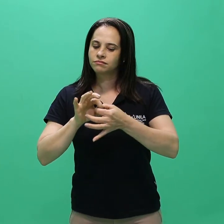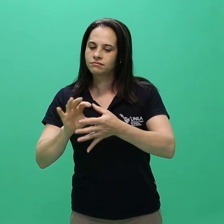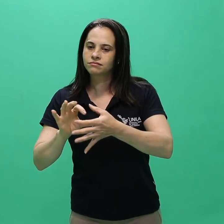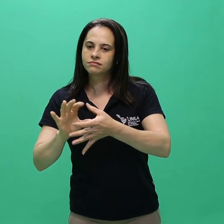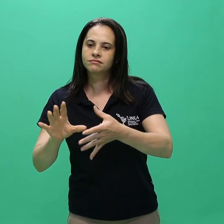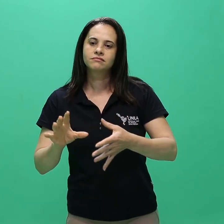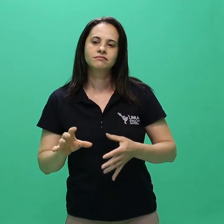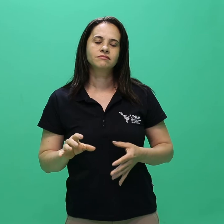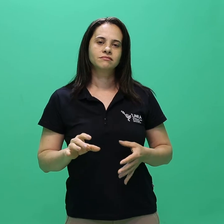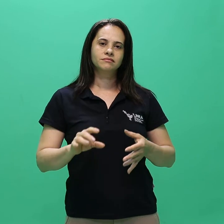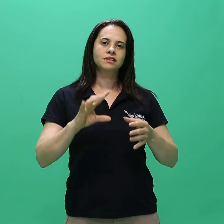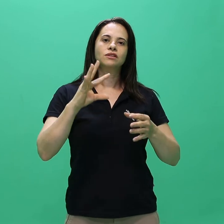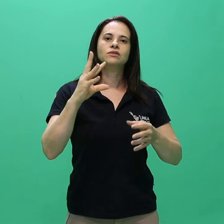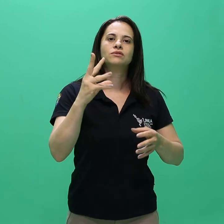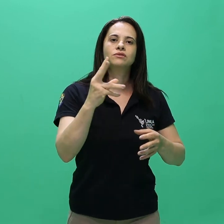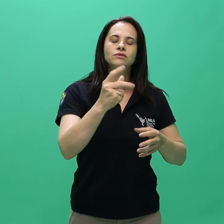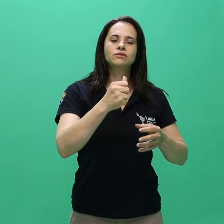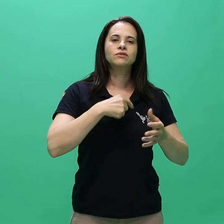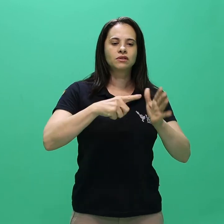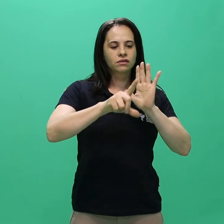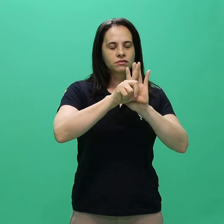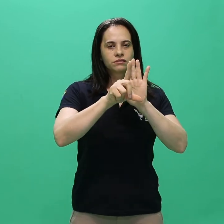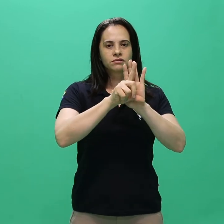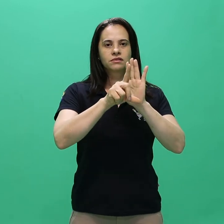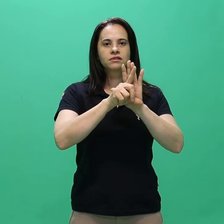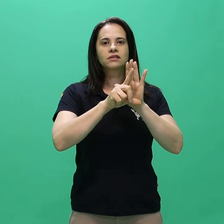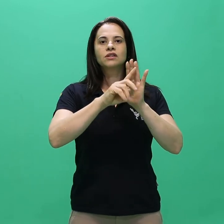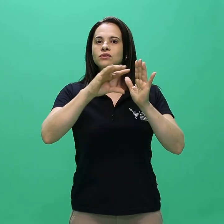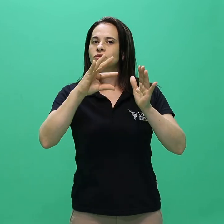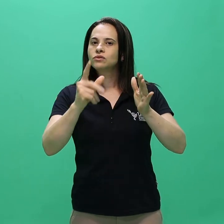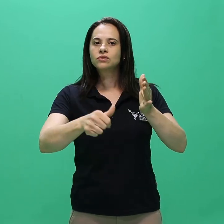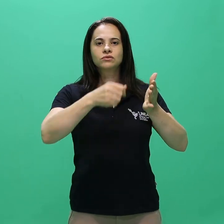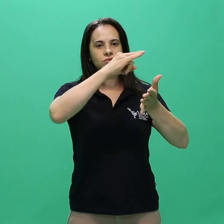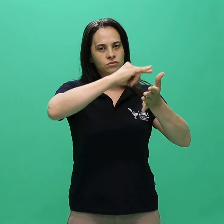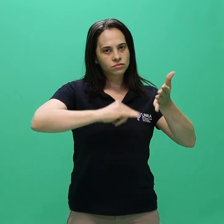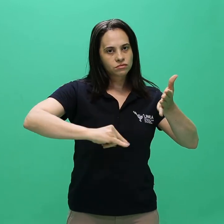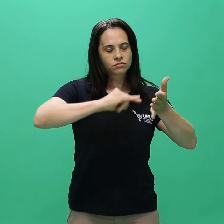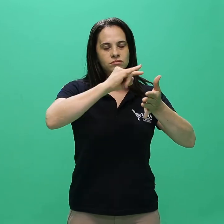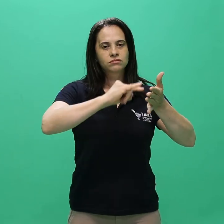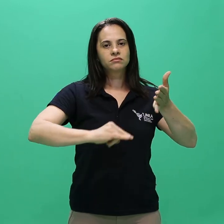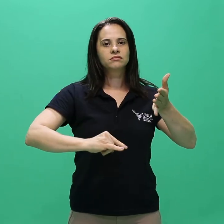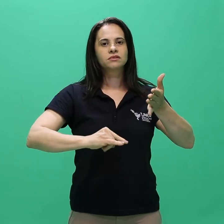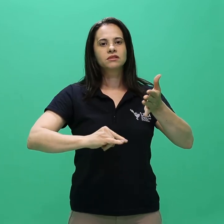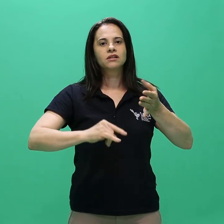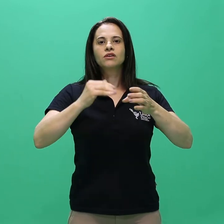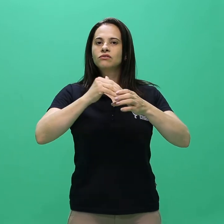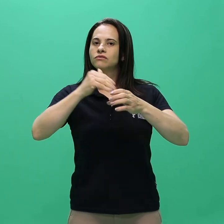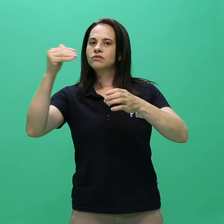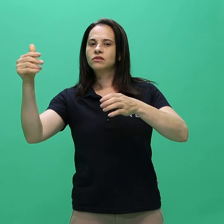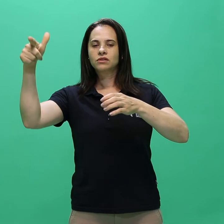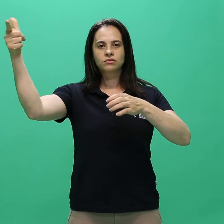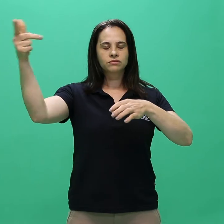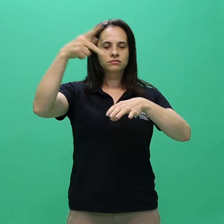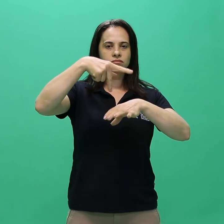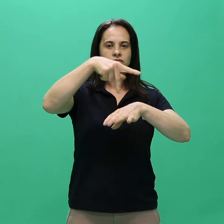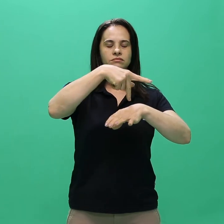dispensadas as formas de legalização de documentos emitidos no exterior, devendo os candidatos